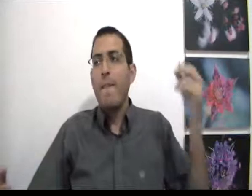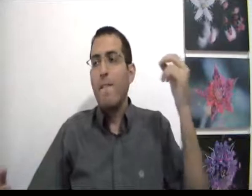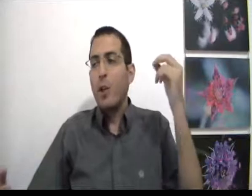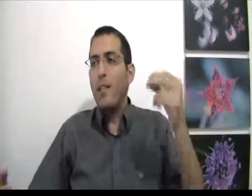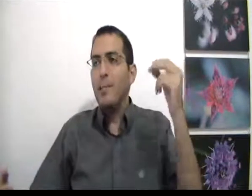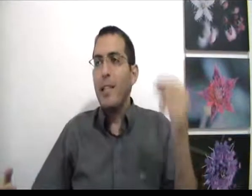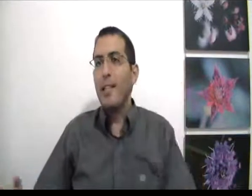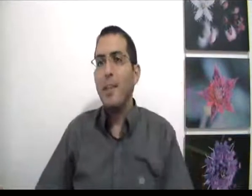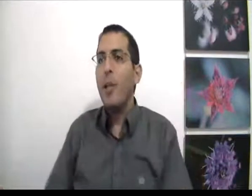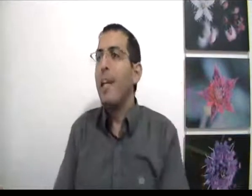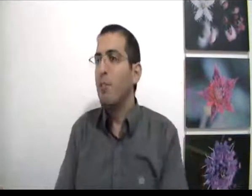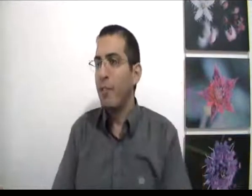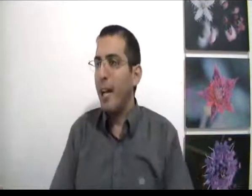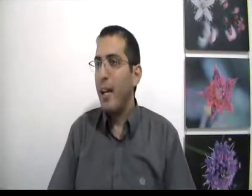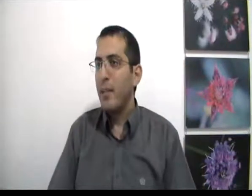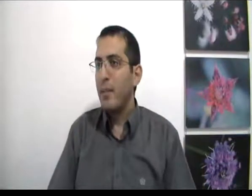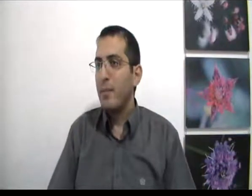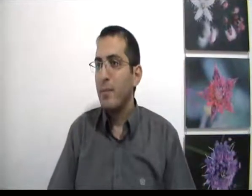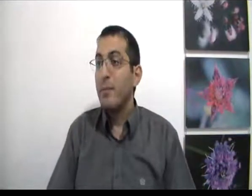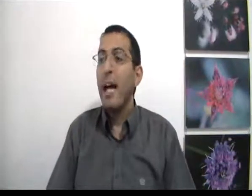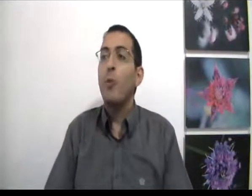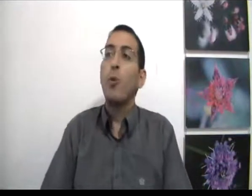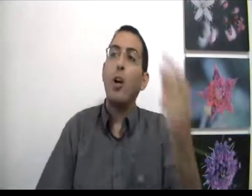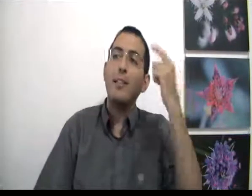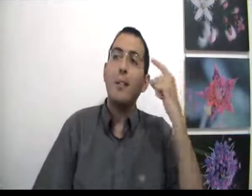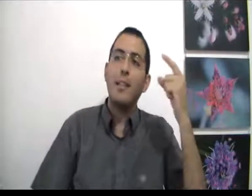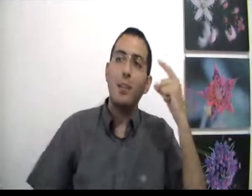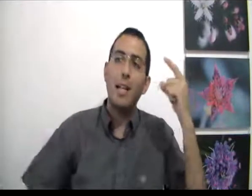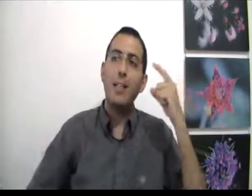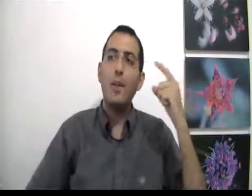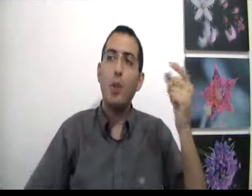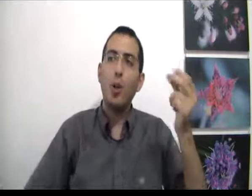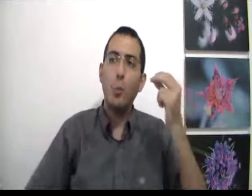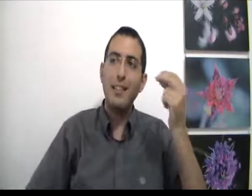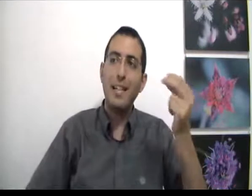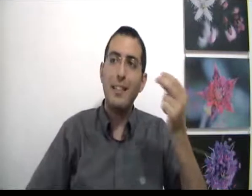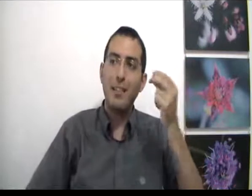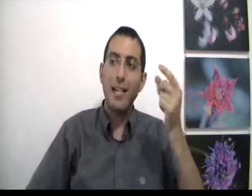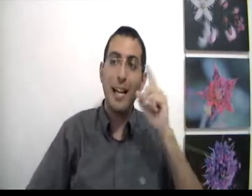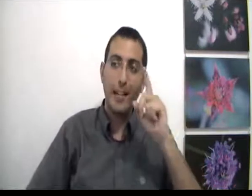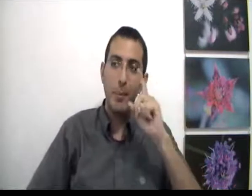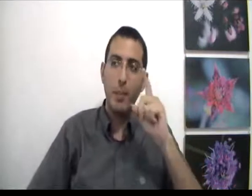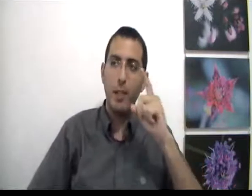וכל זמן שהאדם לא הגיע לסוף הדרך דענו כל זמן שהאדם עוד לא מצא את הדבר היחיד בעולם